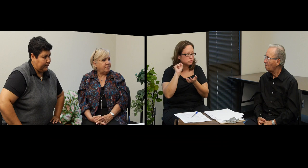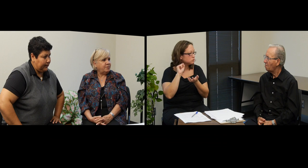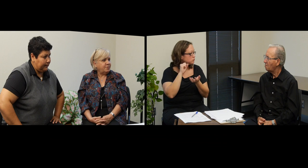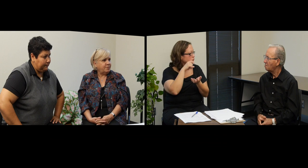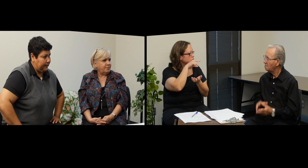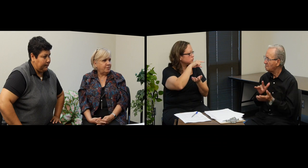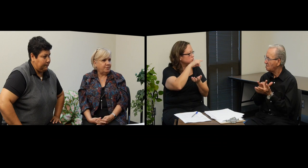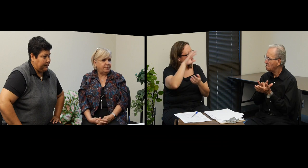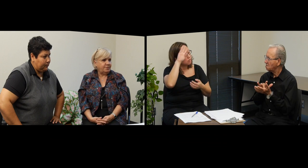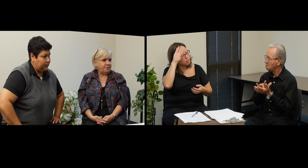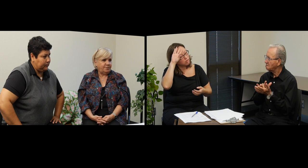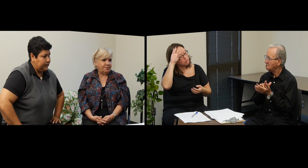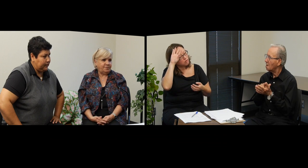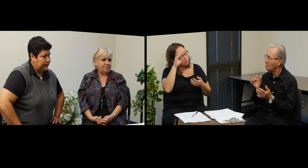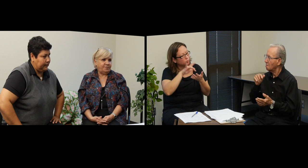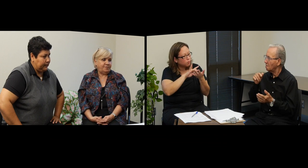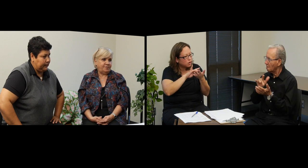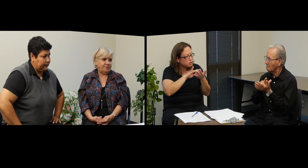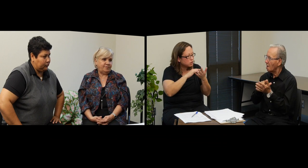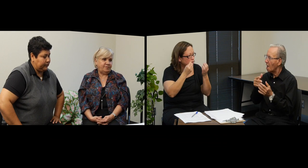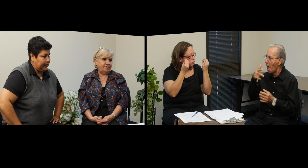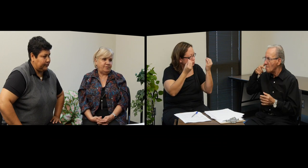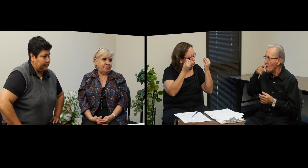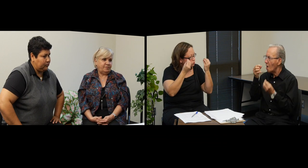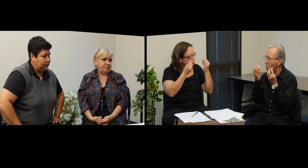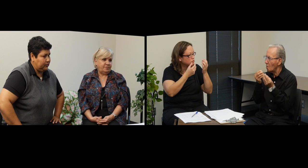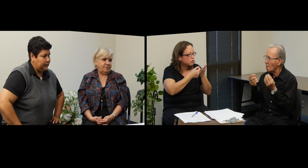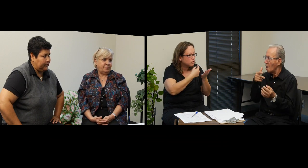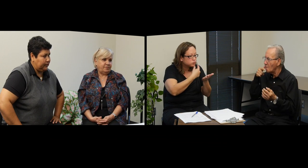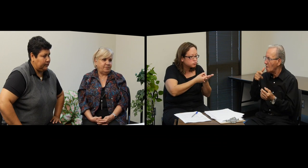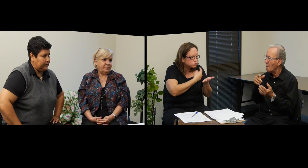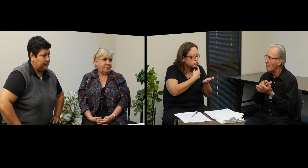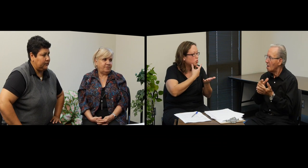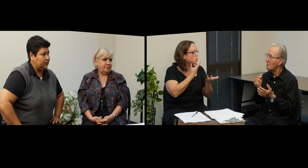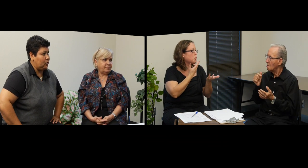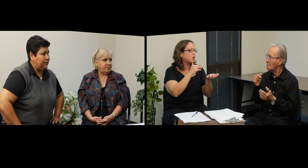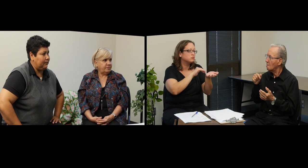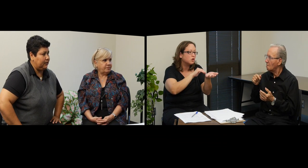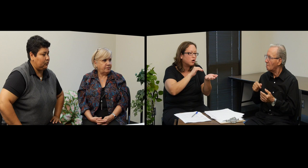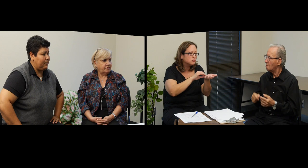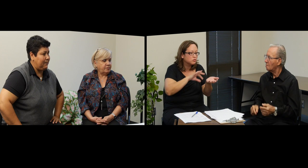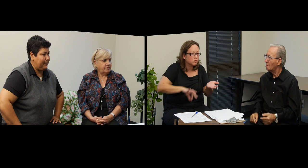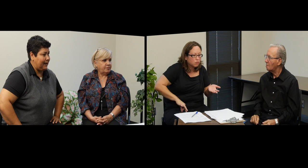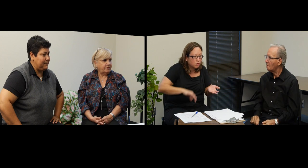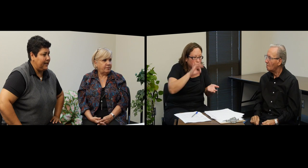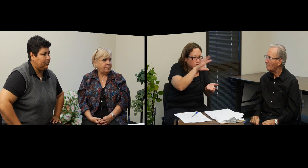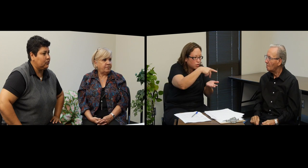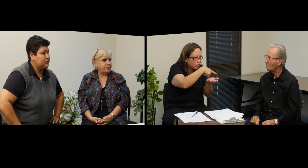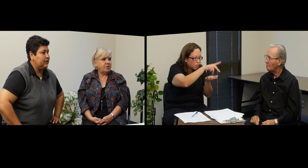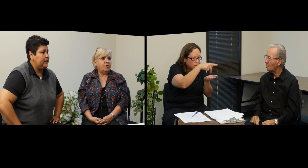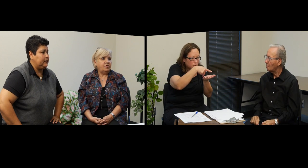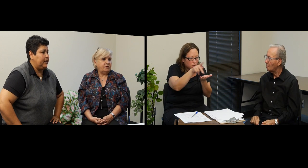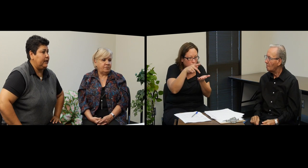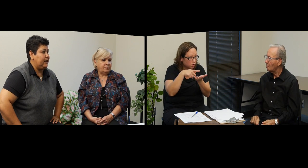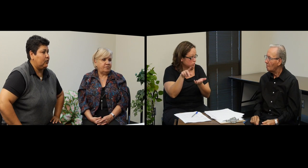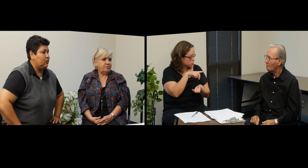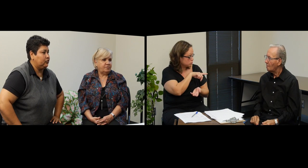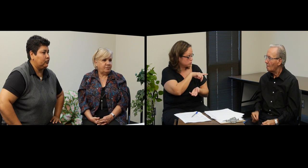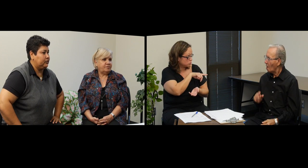Esta pregunta es sobre la salud, este, si se toma, se toma medicamentos, tiene costos